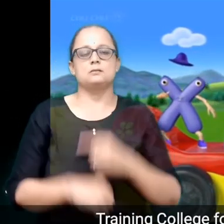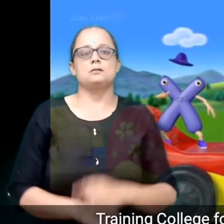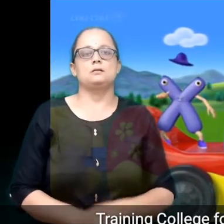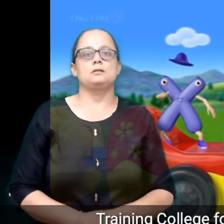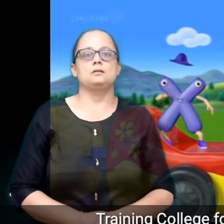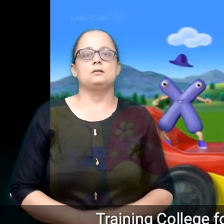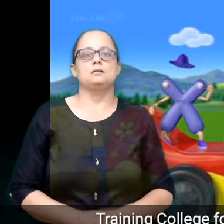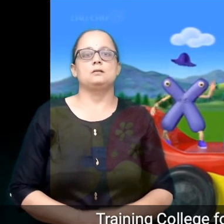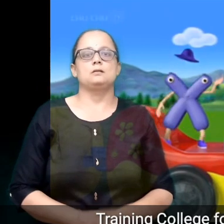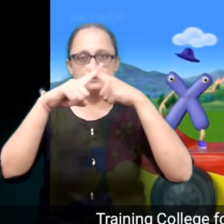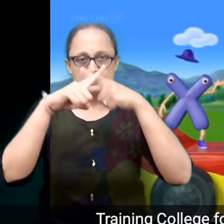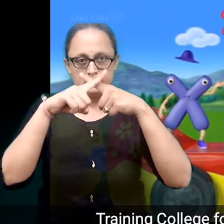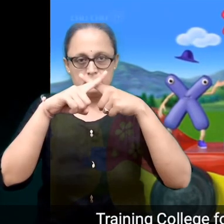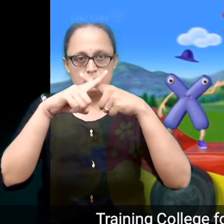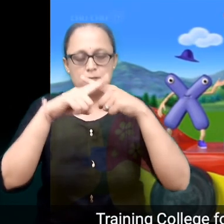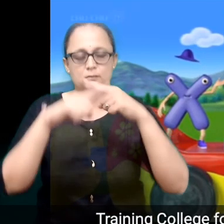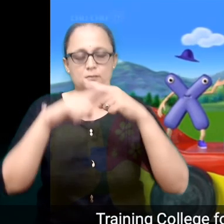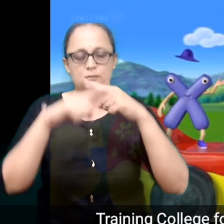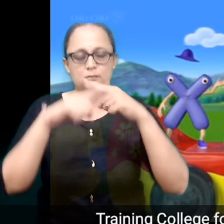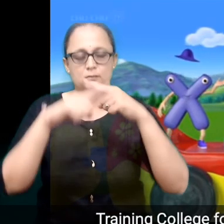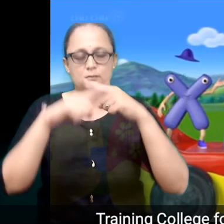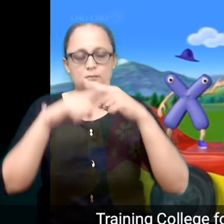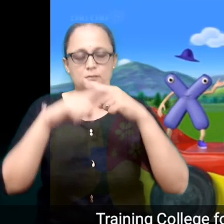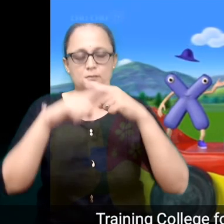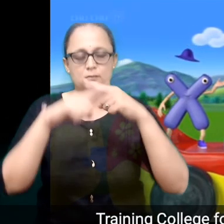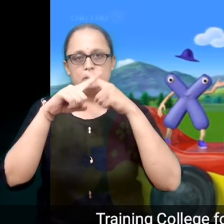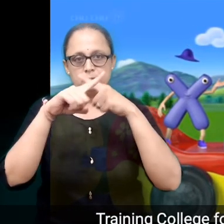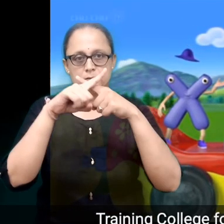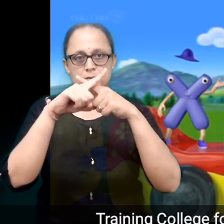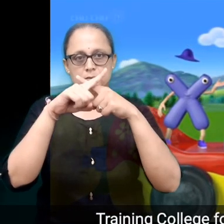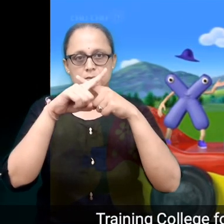Y,